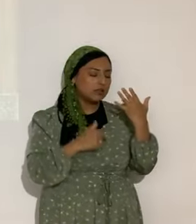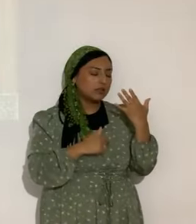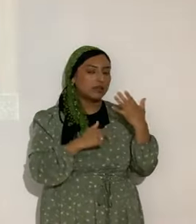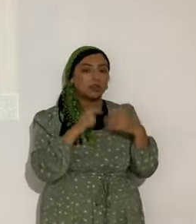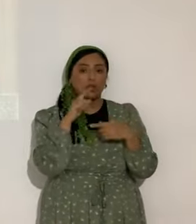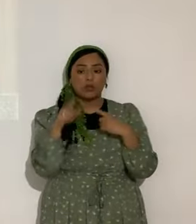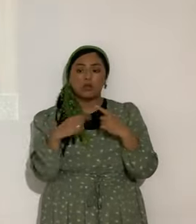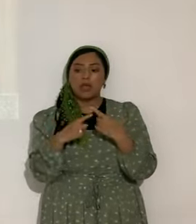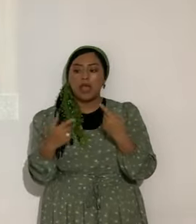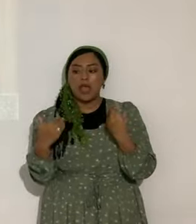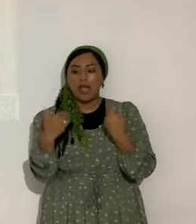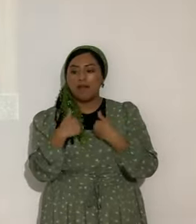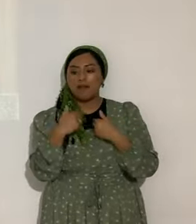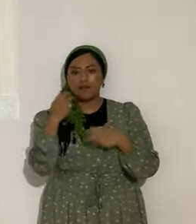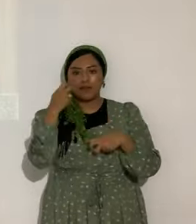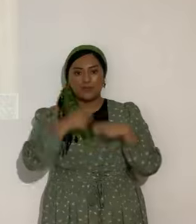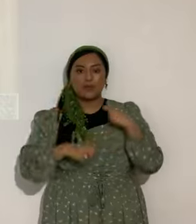Cuando haya un problema que resolver.